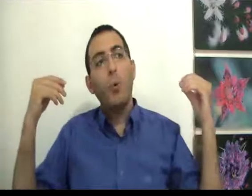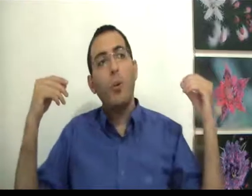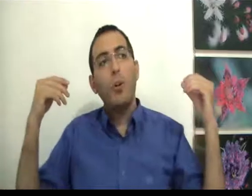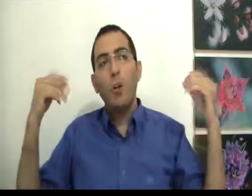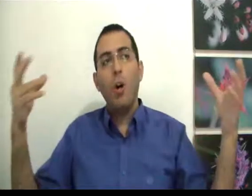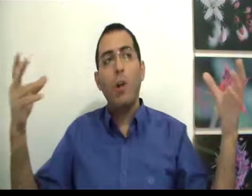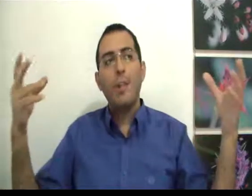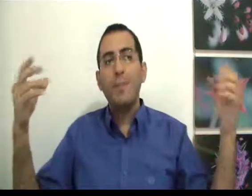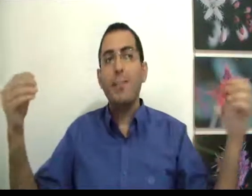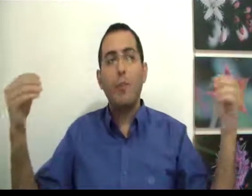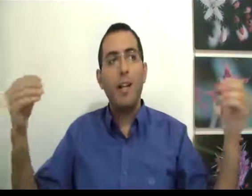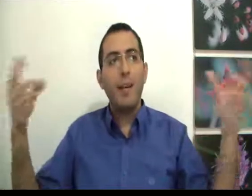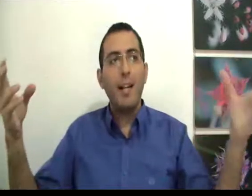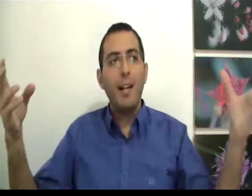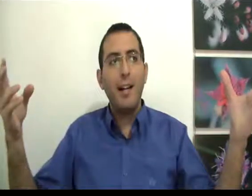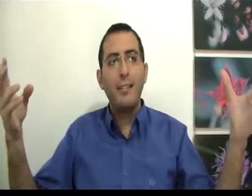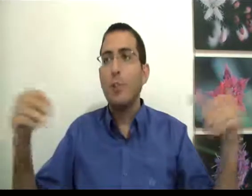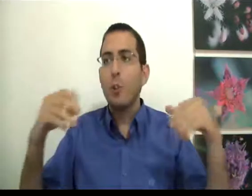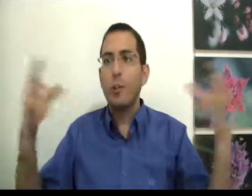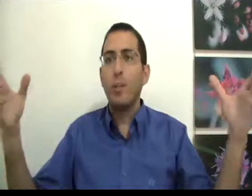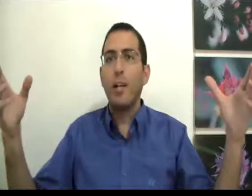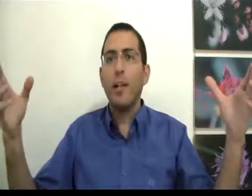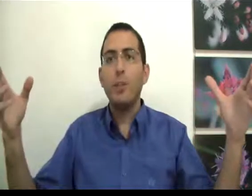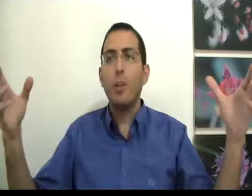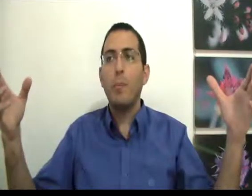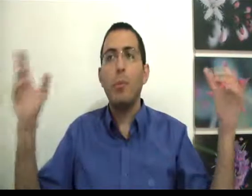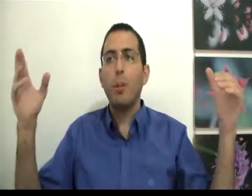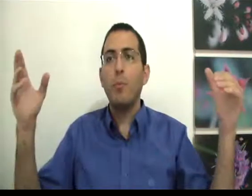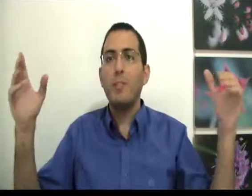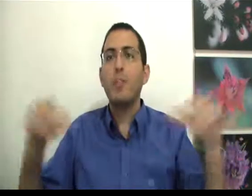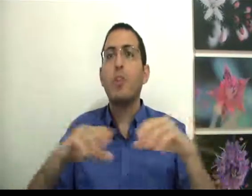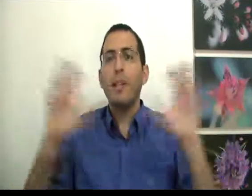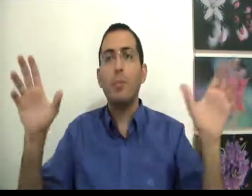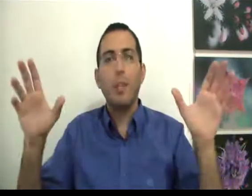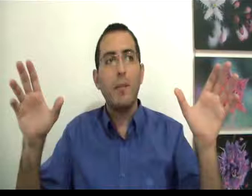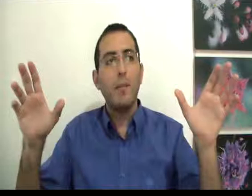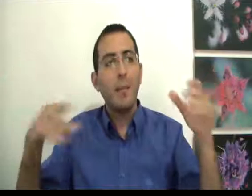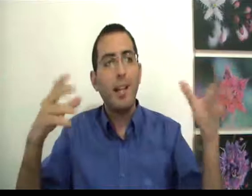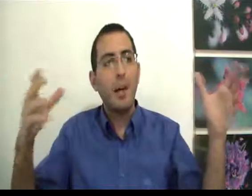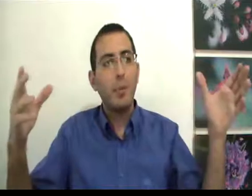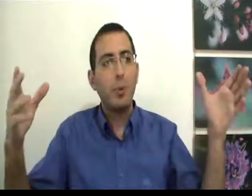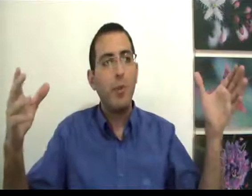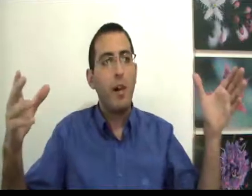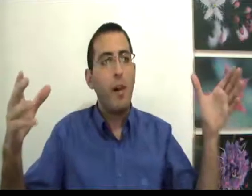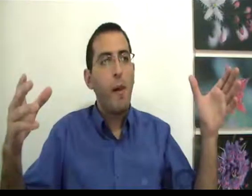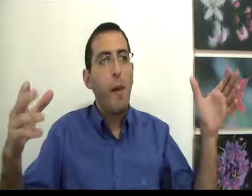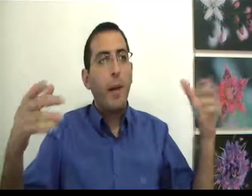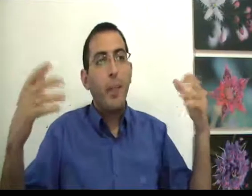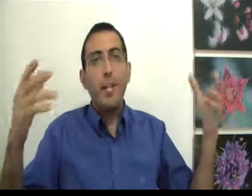לא ימצא תרופה למחלה אז אין שום משמעות לחיים שלו באותו יום מוזב את כל העיסוקים ומצחיל לחפש תרופה כי בלי